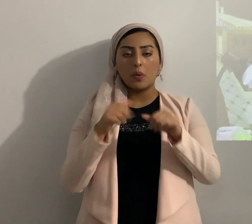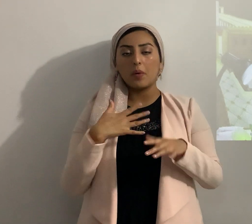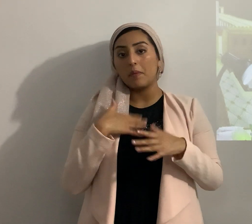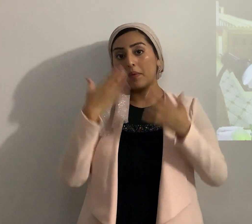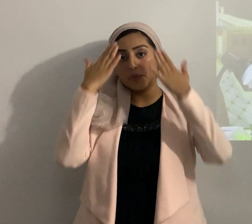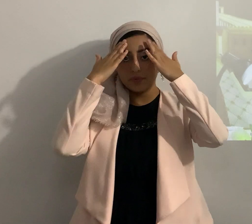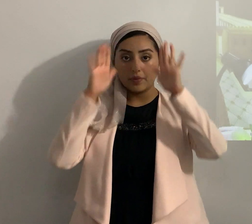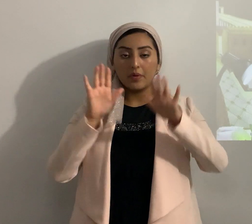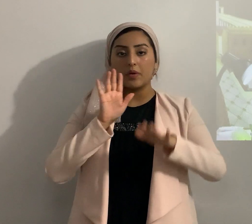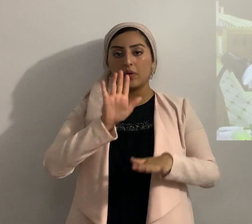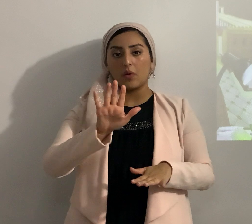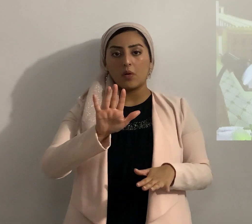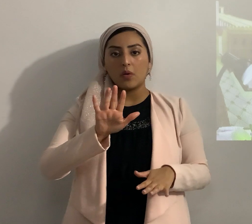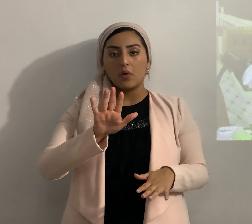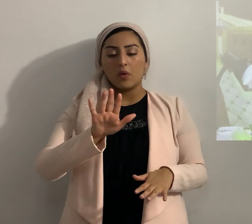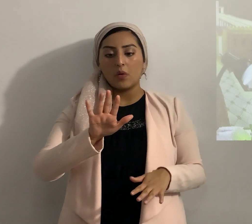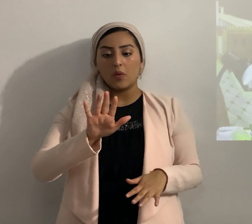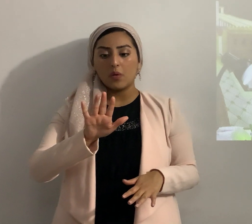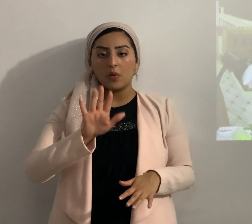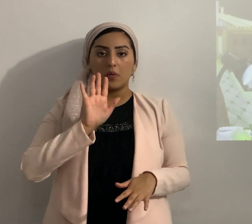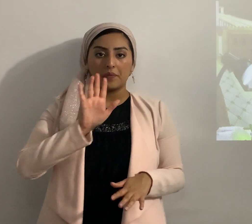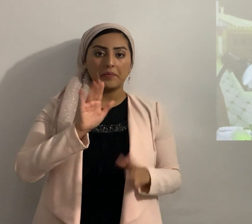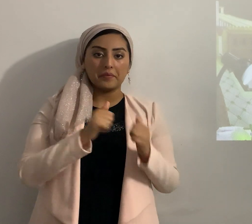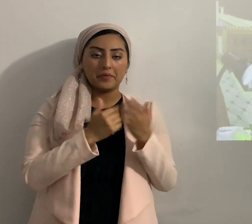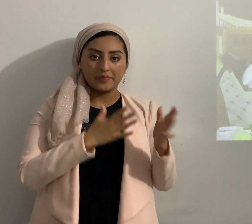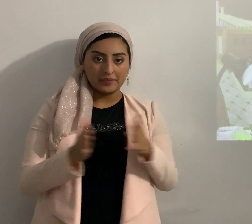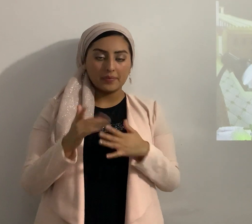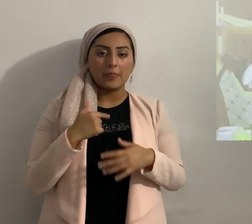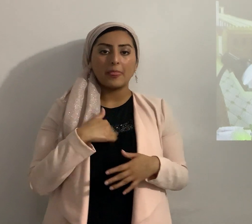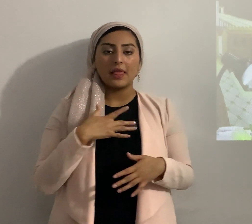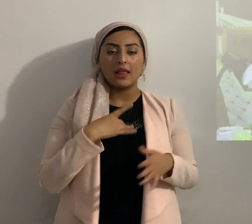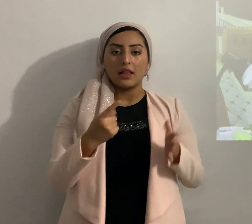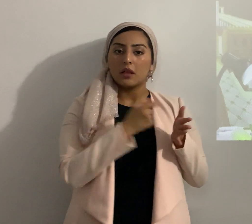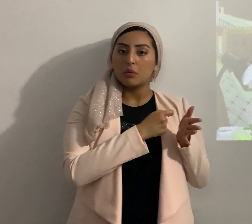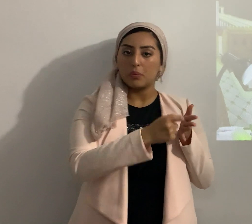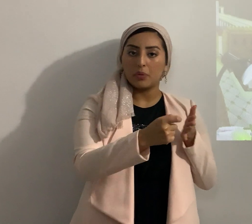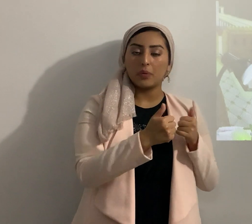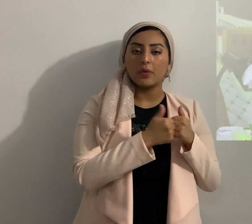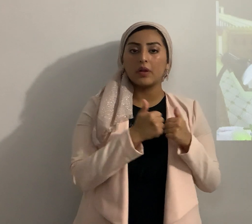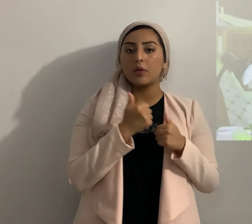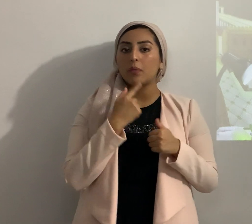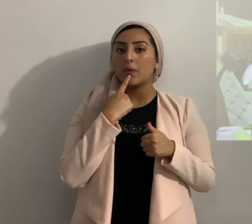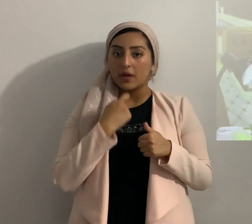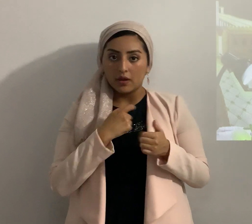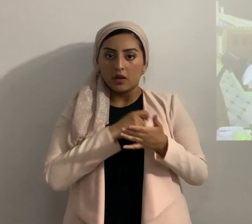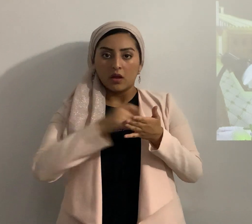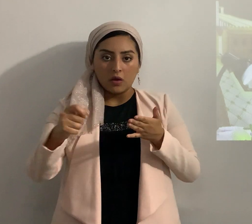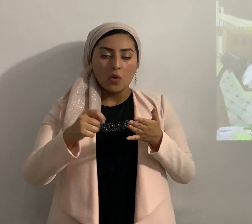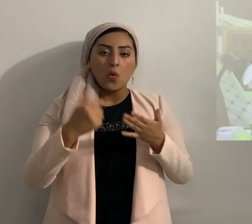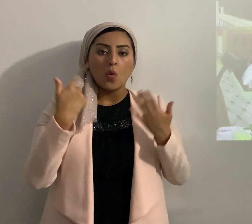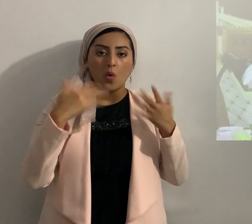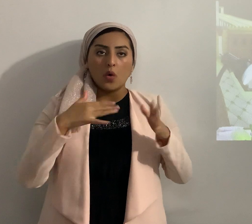estilo pues yo le subrayo y con rojo abajo y esas citas se graban acá